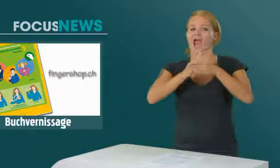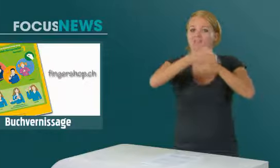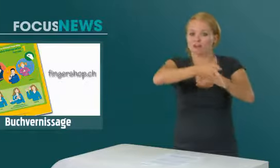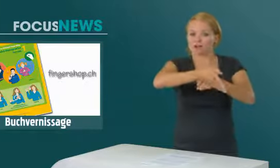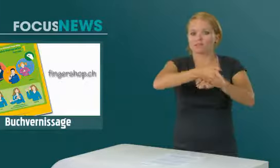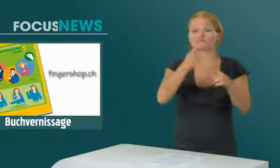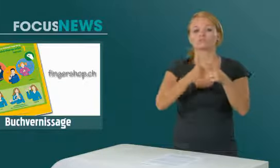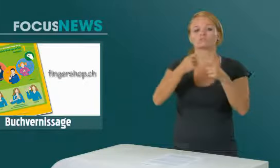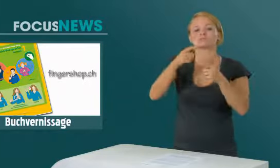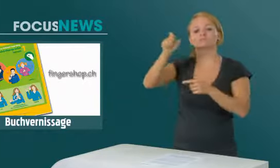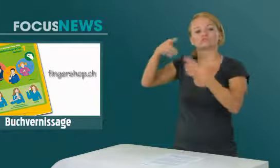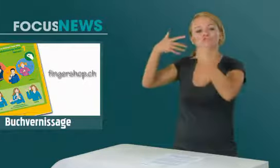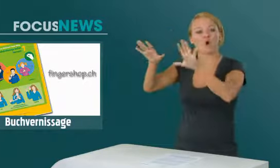geübte Gebärdensprachlern gedacht.